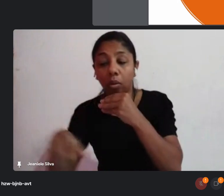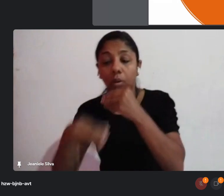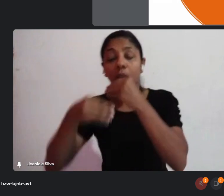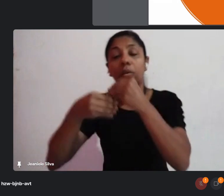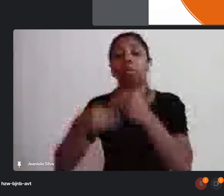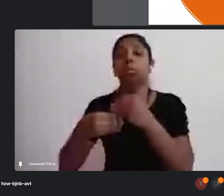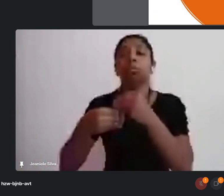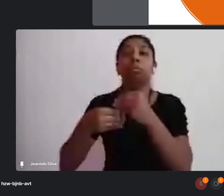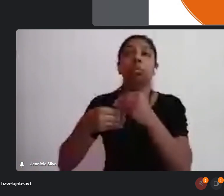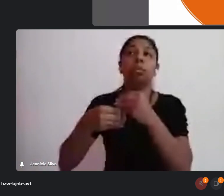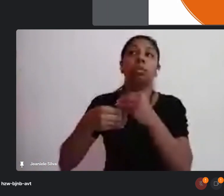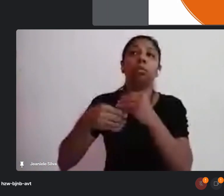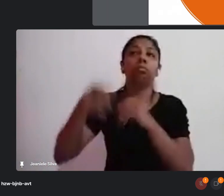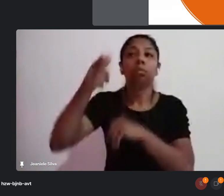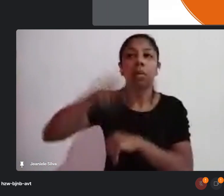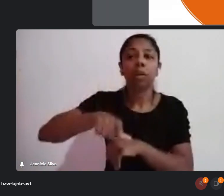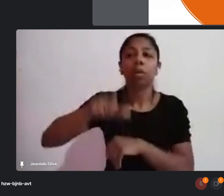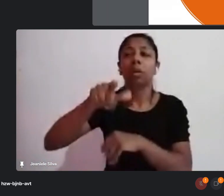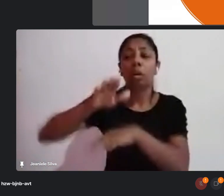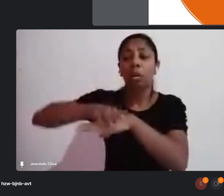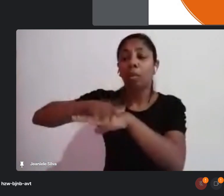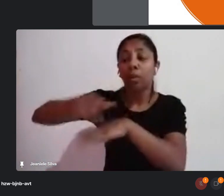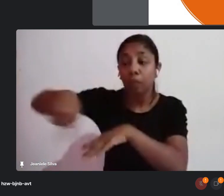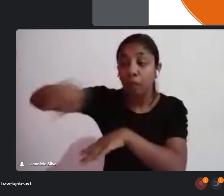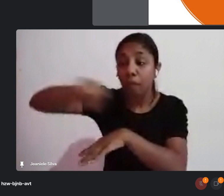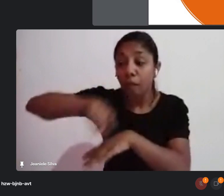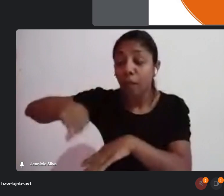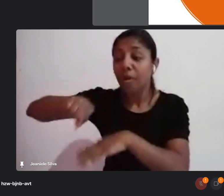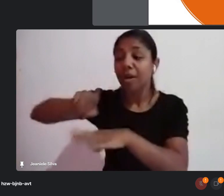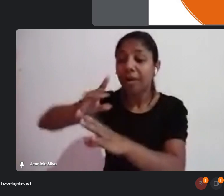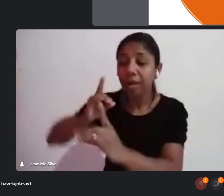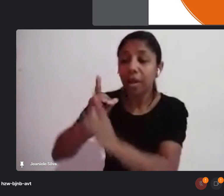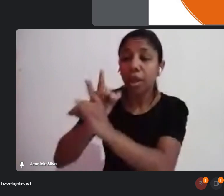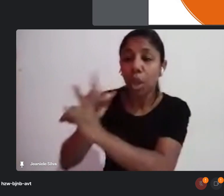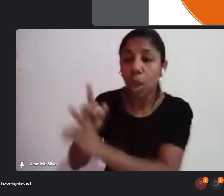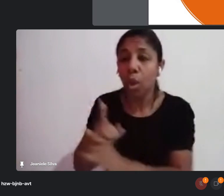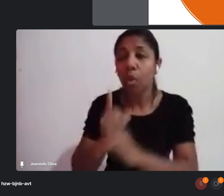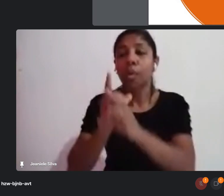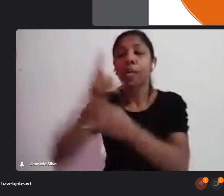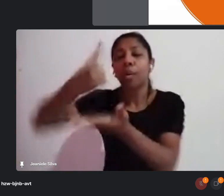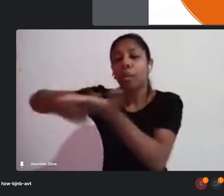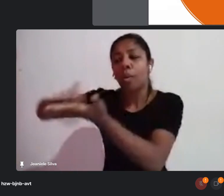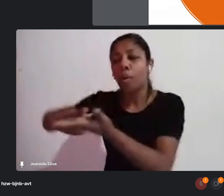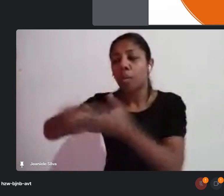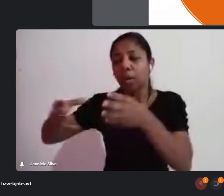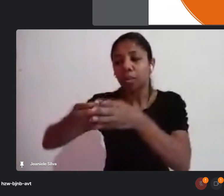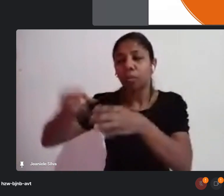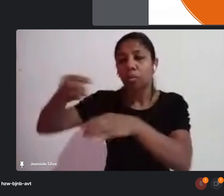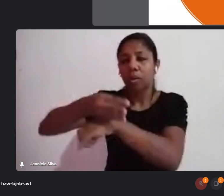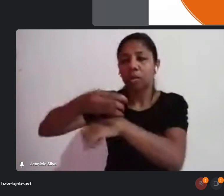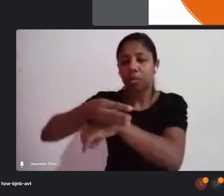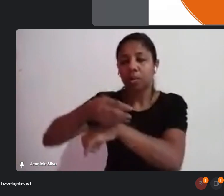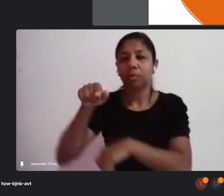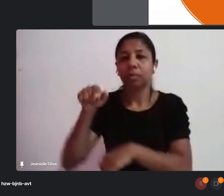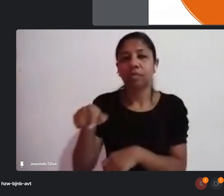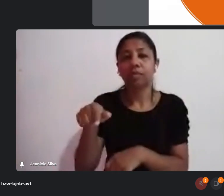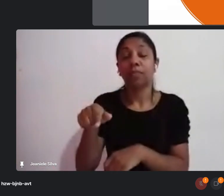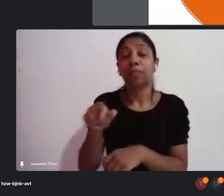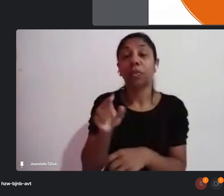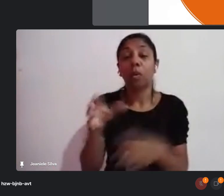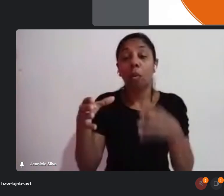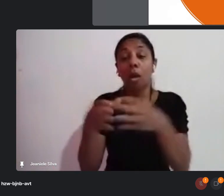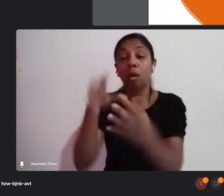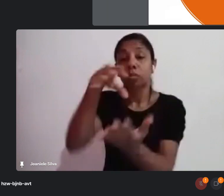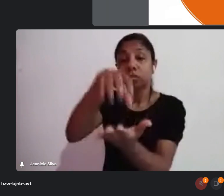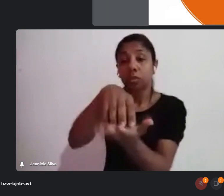o momento de vocês se encontrarem, traz também, combina ali certinho, certo? Então, a Câmara Setorial, ela